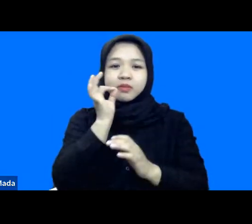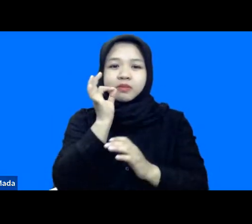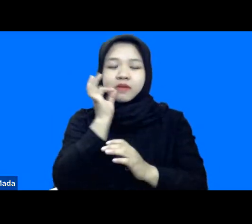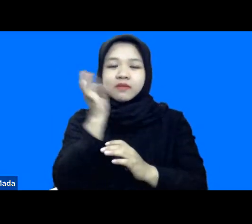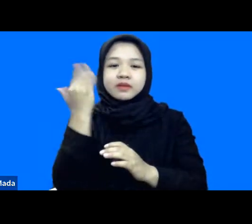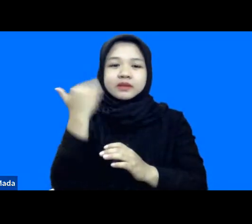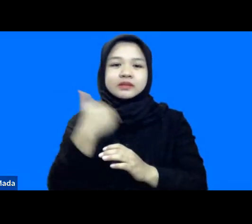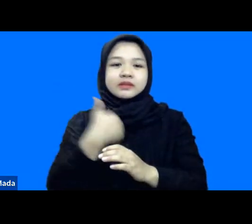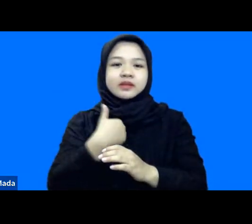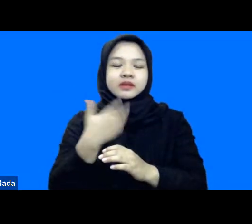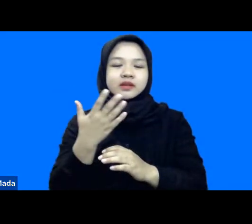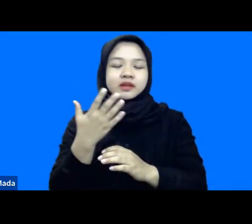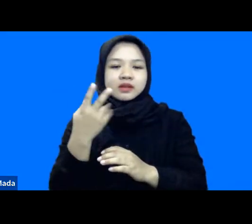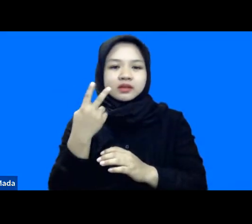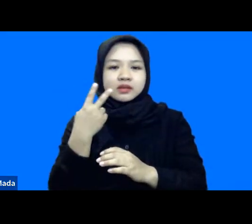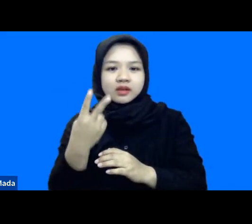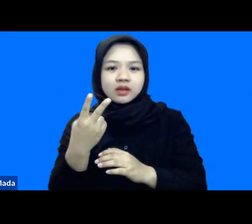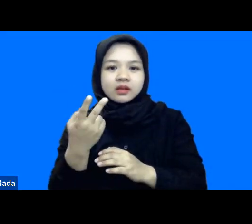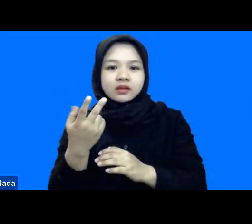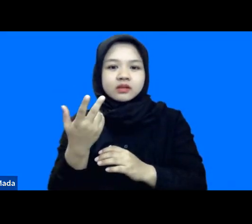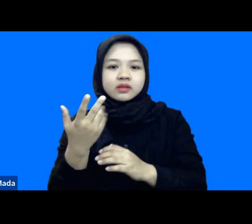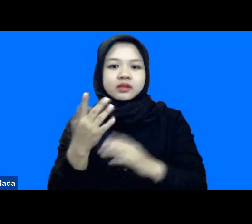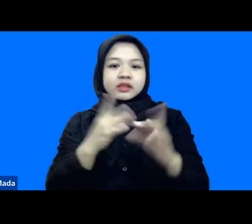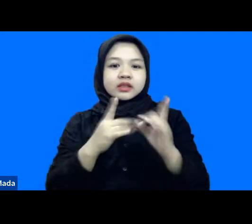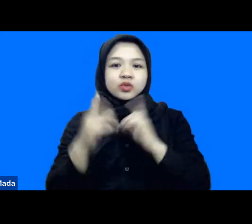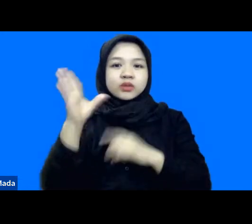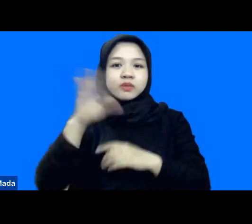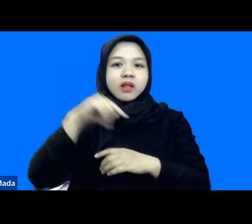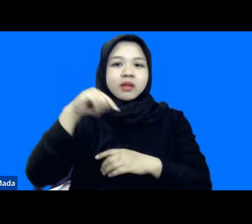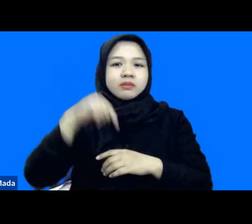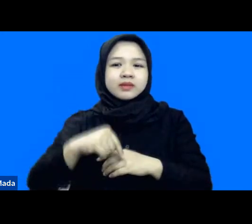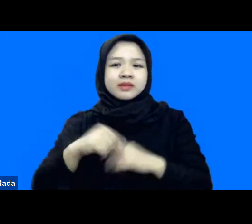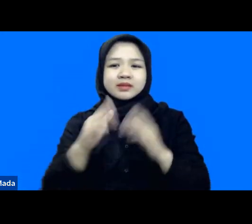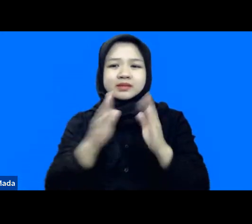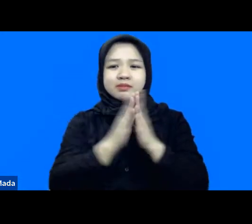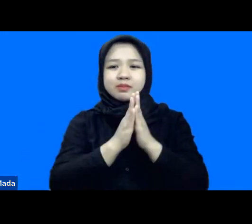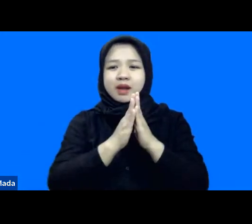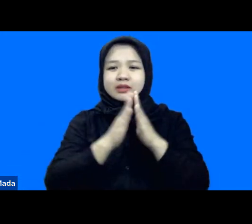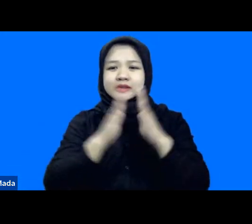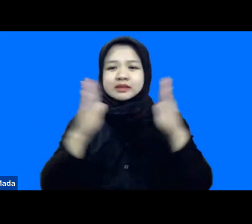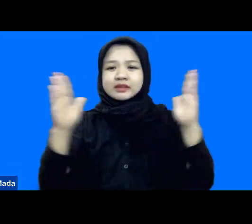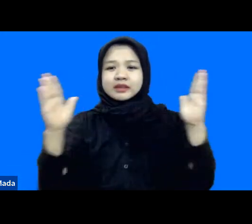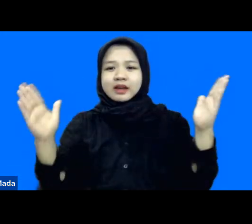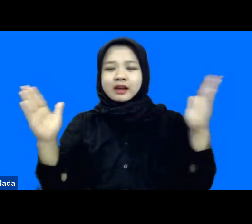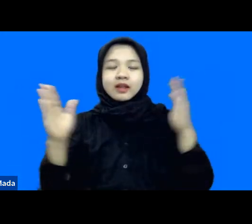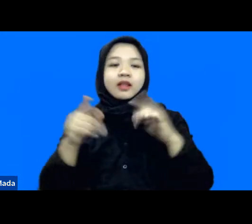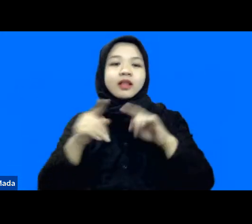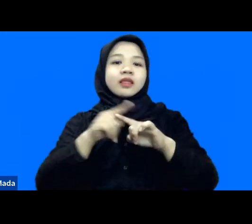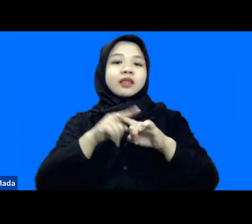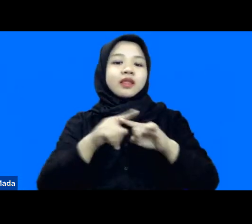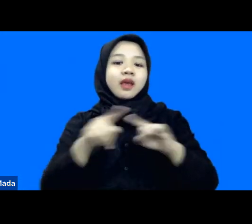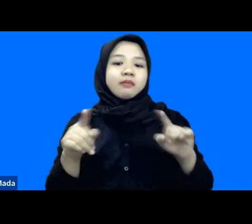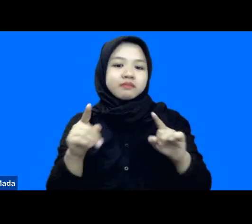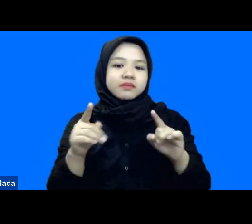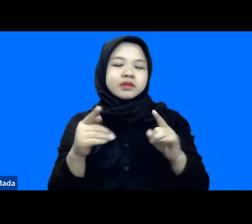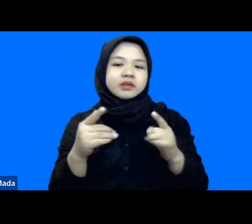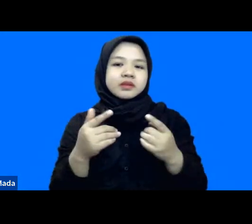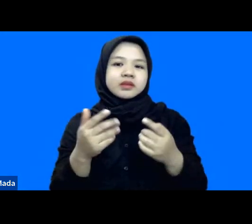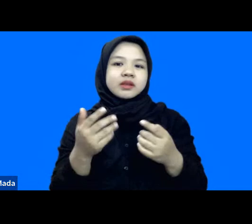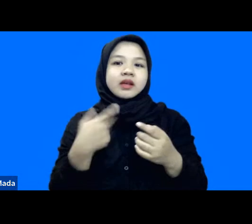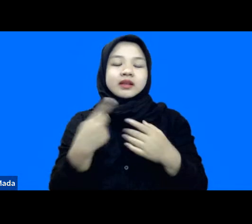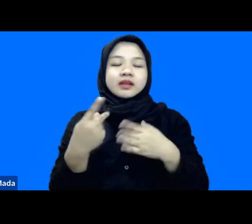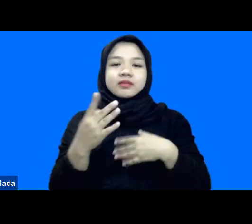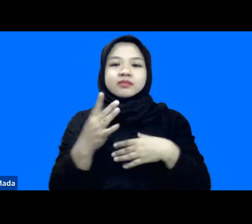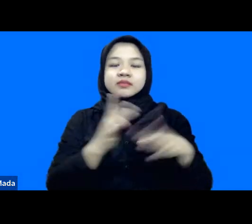meringatkan waktunya Bapak Ibu jadi diskusi malam ini jadi sangat panjang sekali tapi memang kemudian apa yang kita